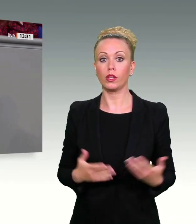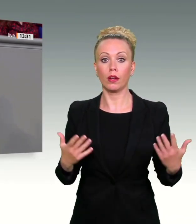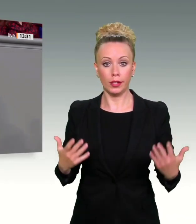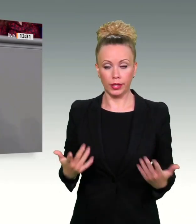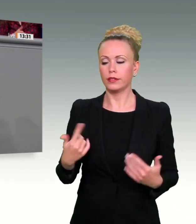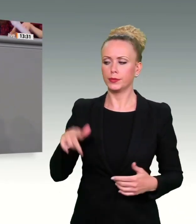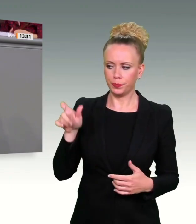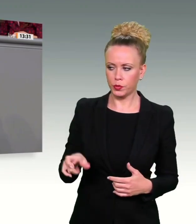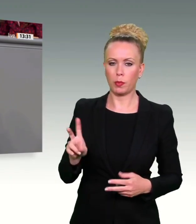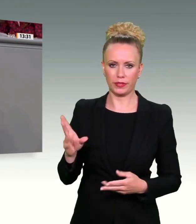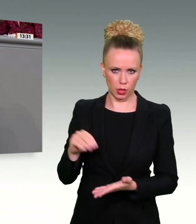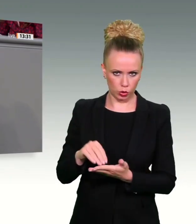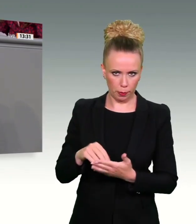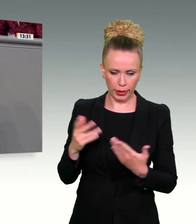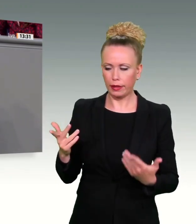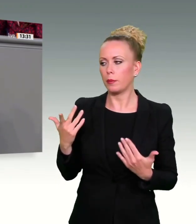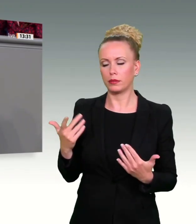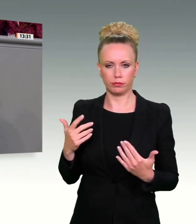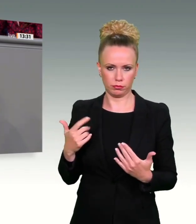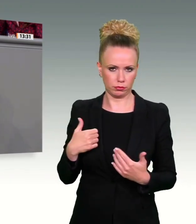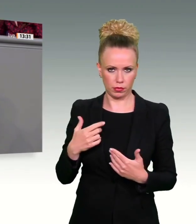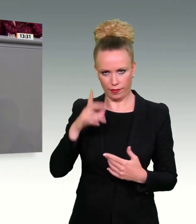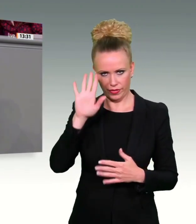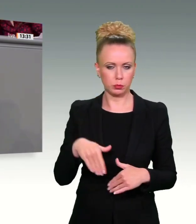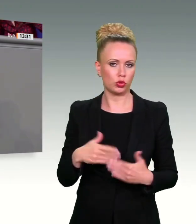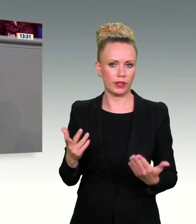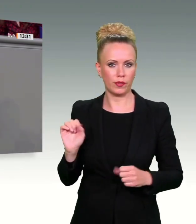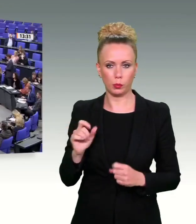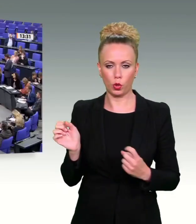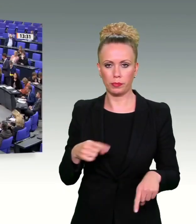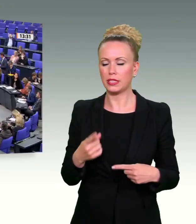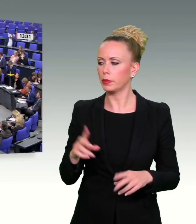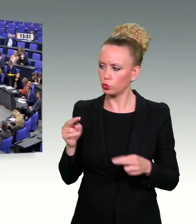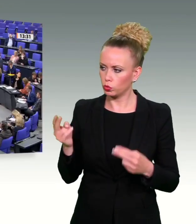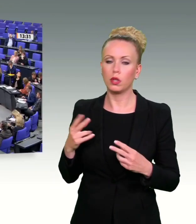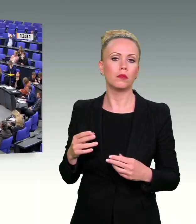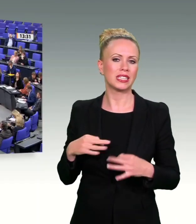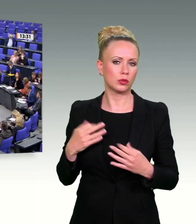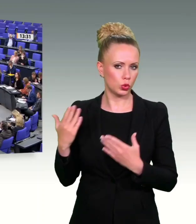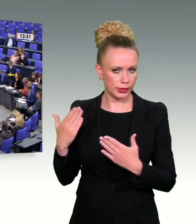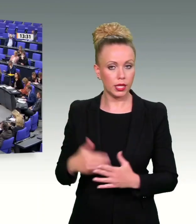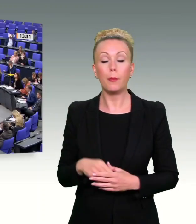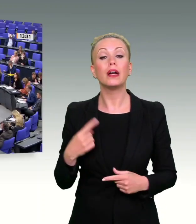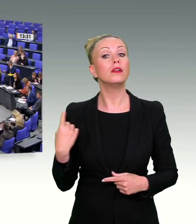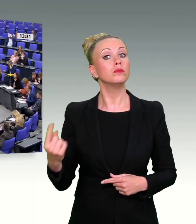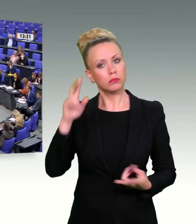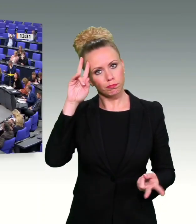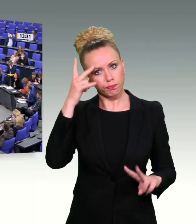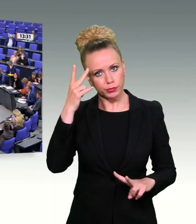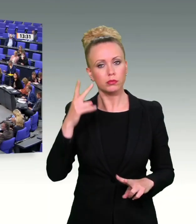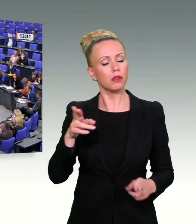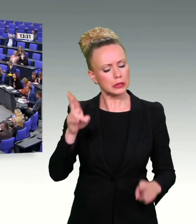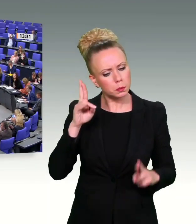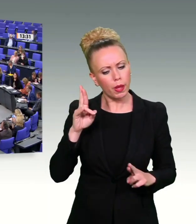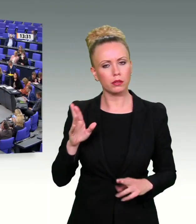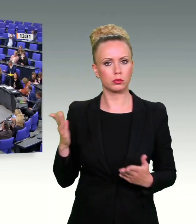da sein kann, wir senden ihr Genesungswünsche, hat dies erkannt, nachdem sie im Amt war. Und Respekt, sie hat ihre Meinung geändert. Herr